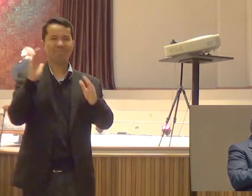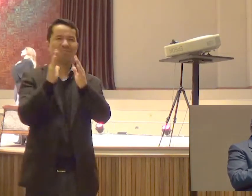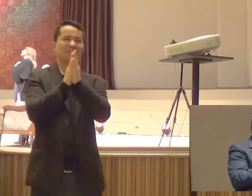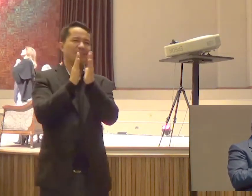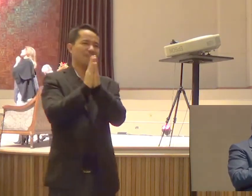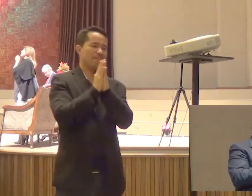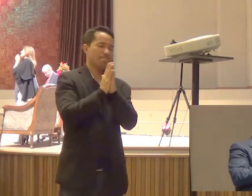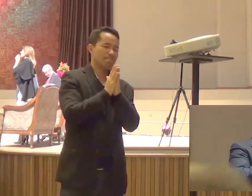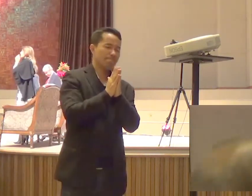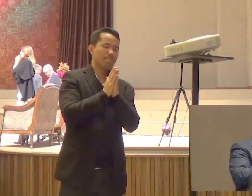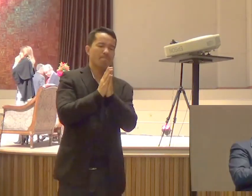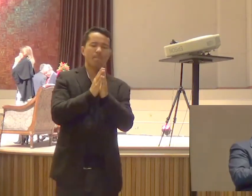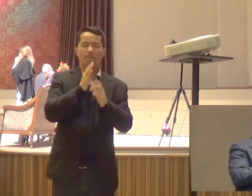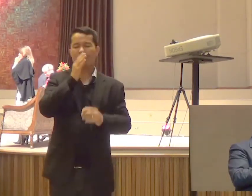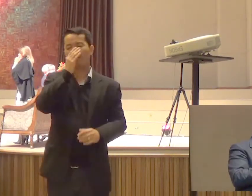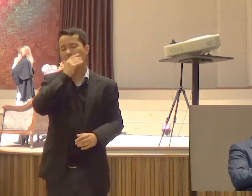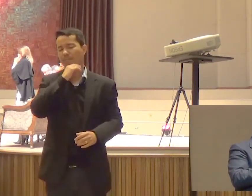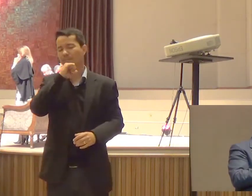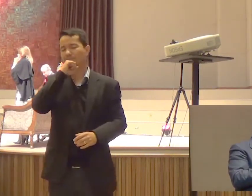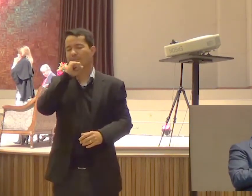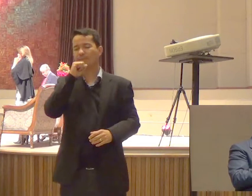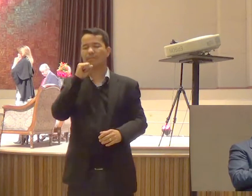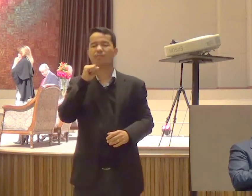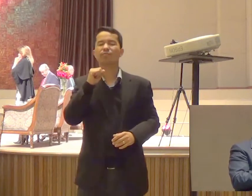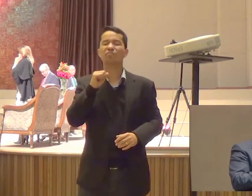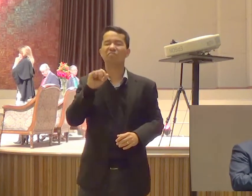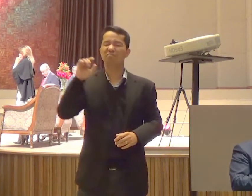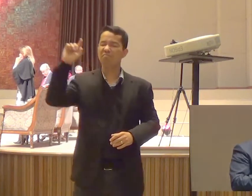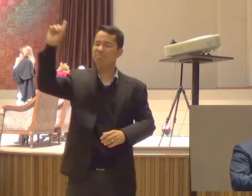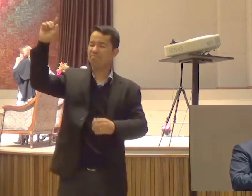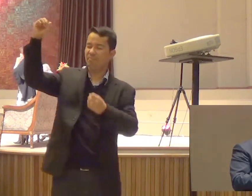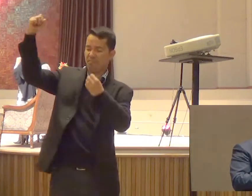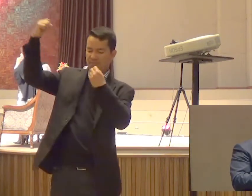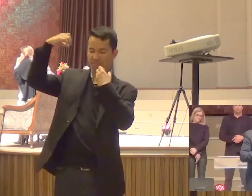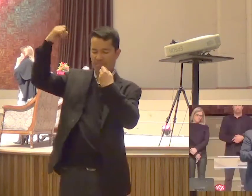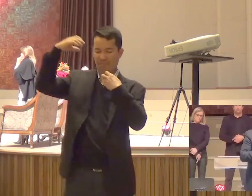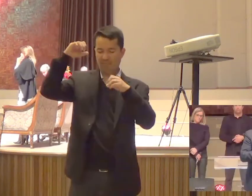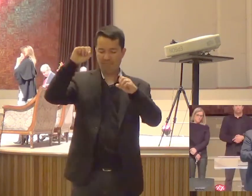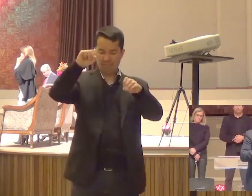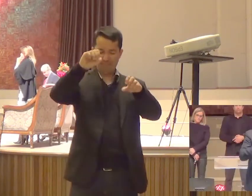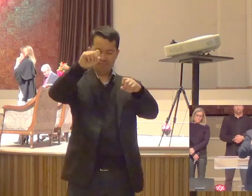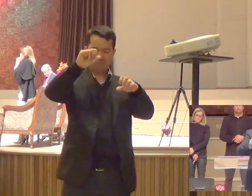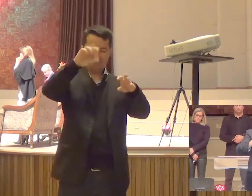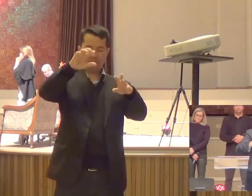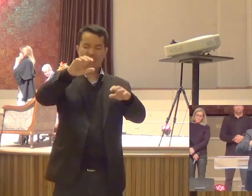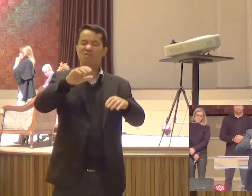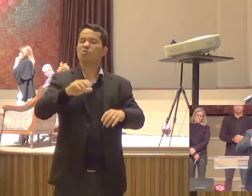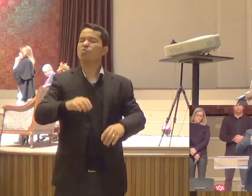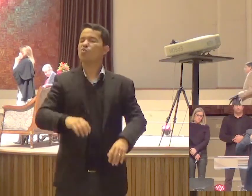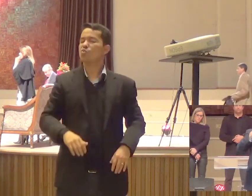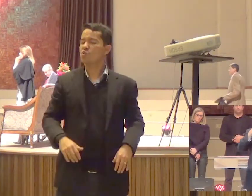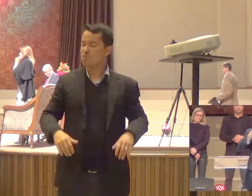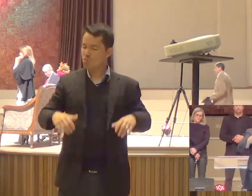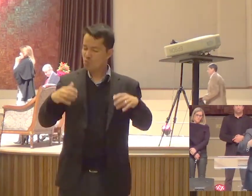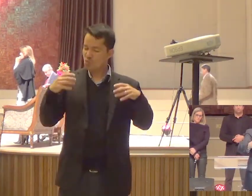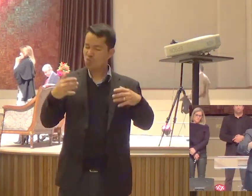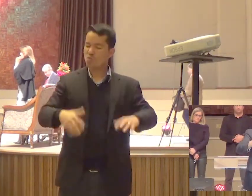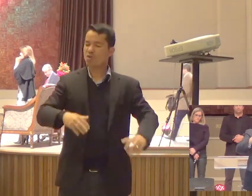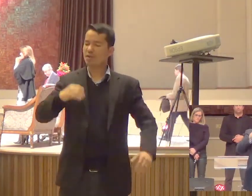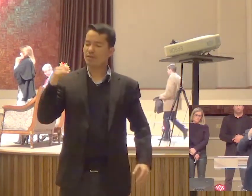Princípios do Senhor São fantásticos São incríveis Porque os princípios Não tem data Não tem